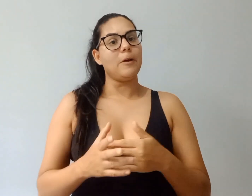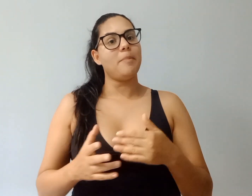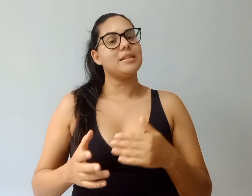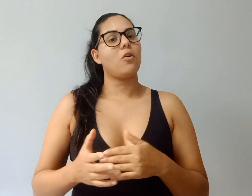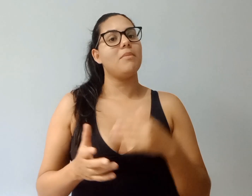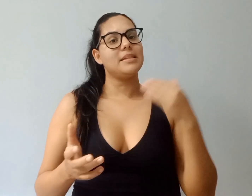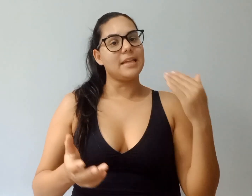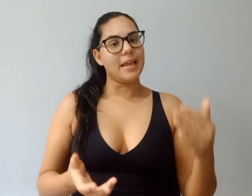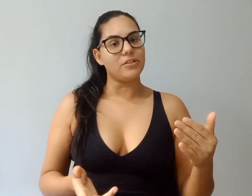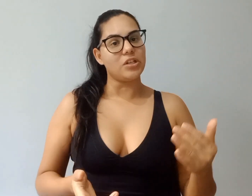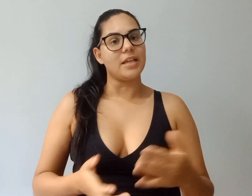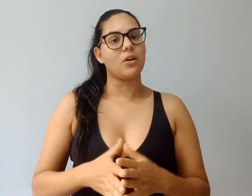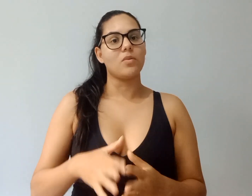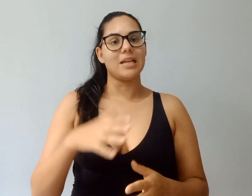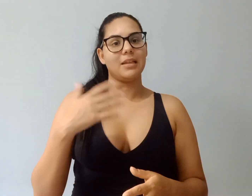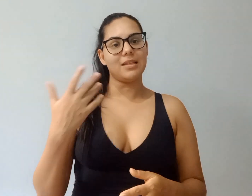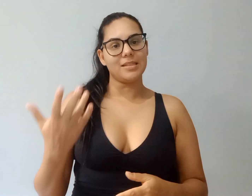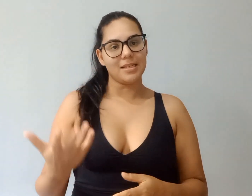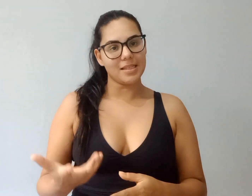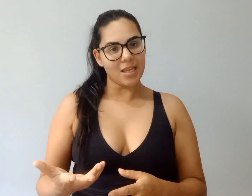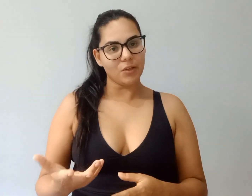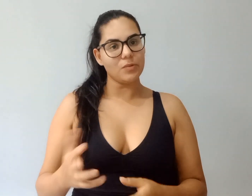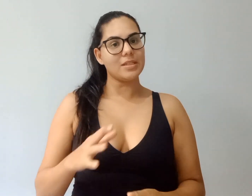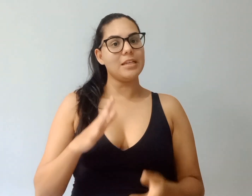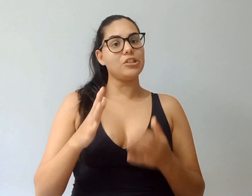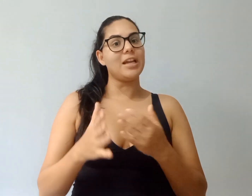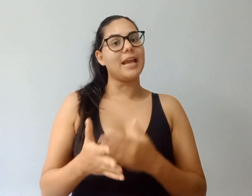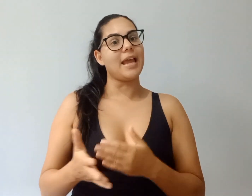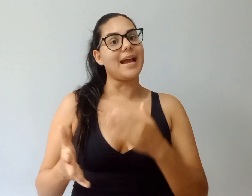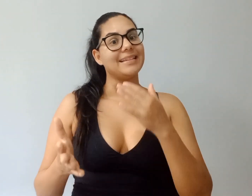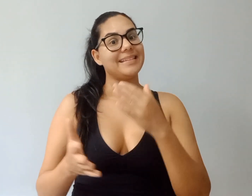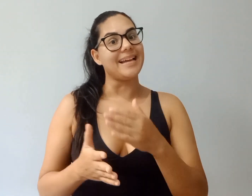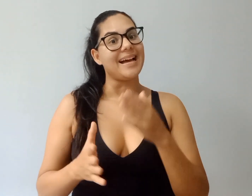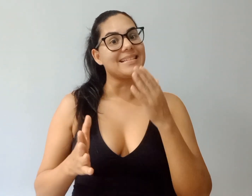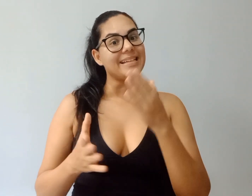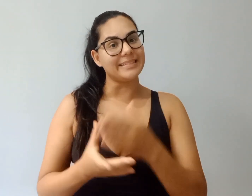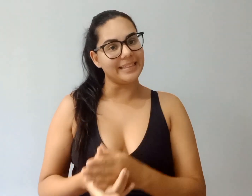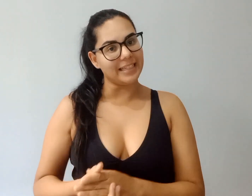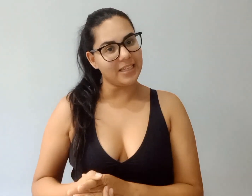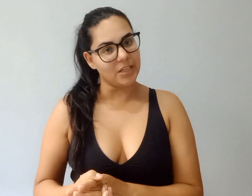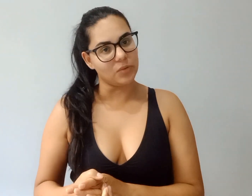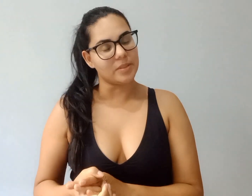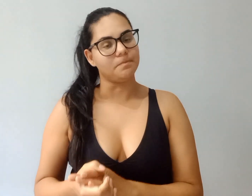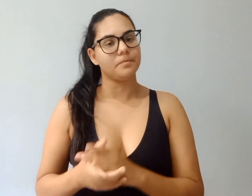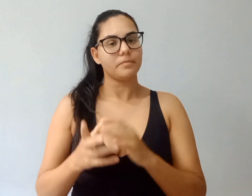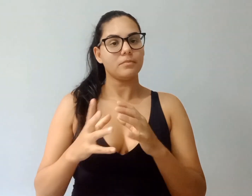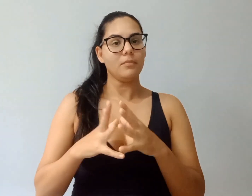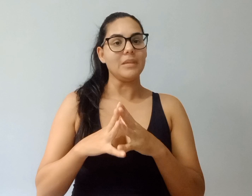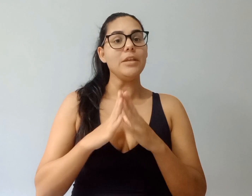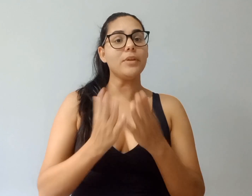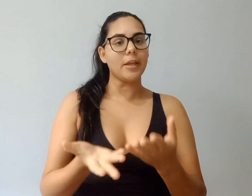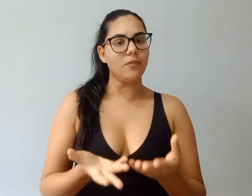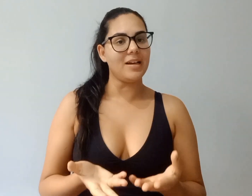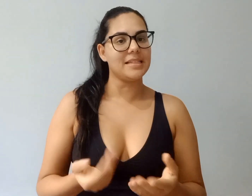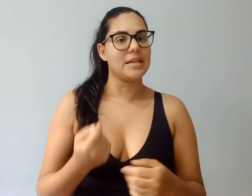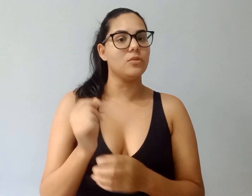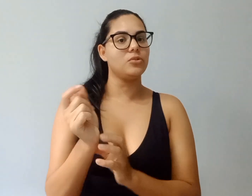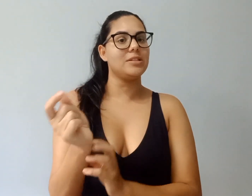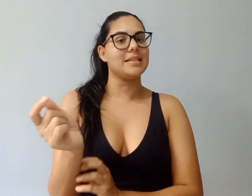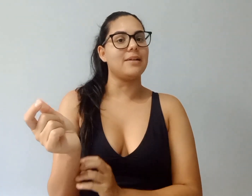eu comecei a dieta com 76 quilos e cheguei até a 70 quilos. E o que que eu fazia? Eu utilizava